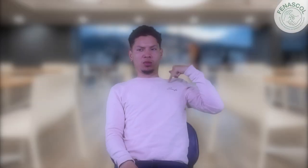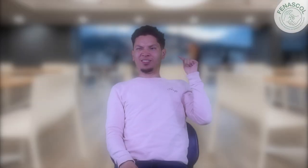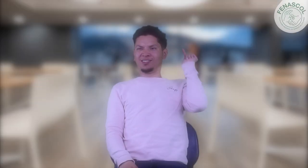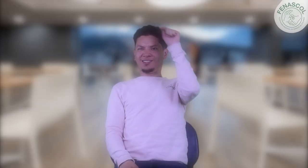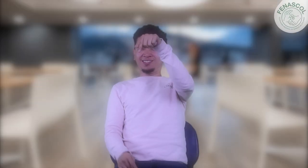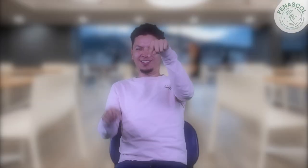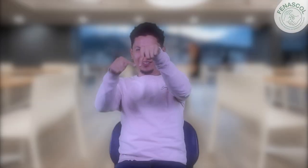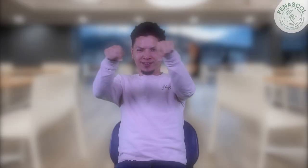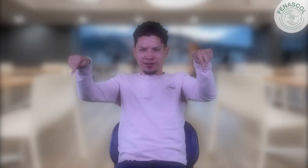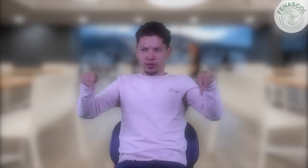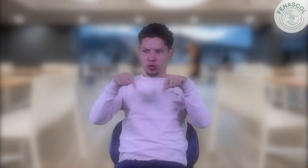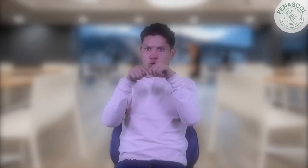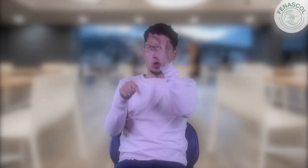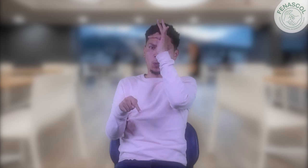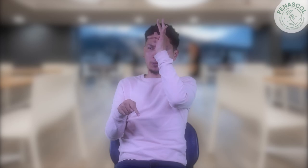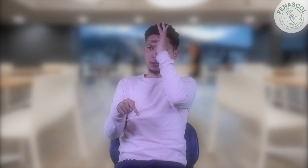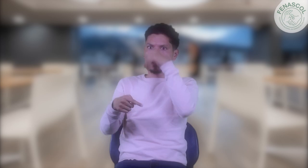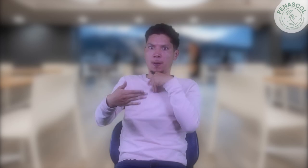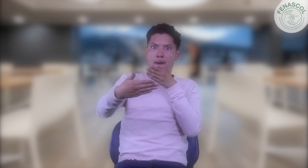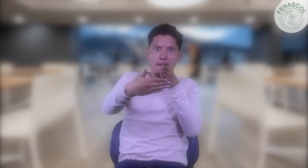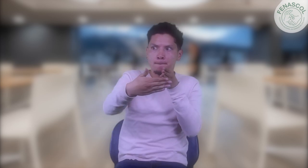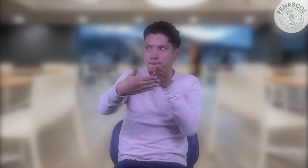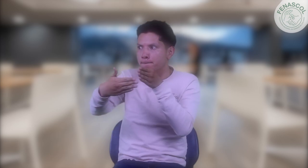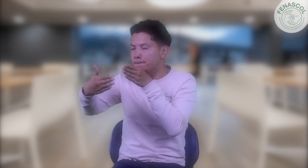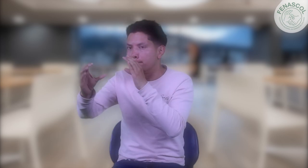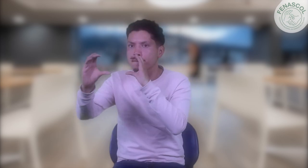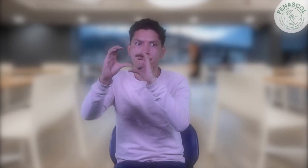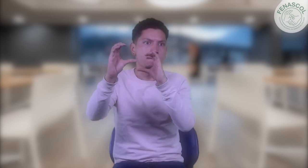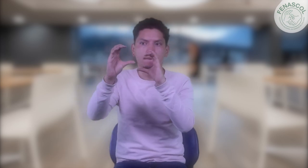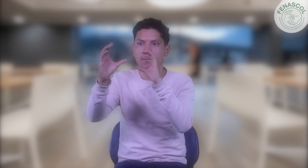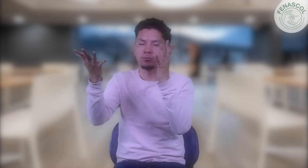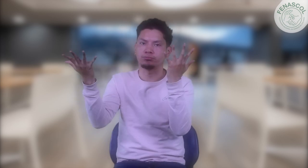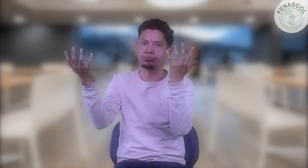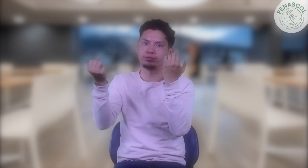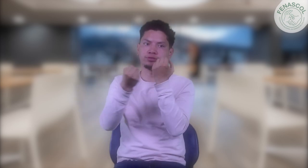Cuando fui al hospital encontré barreras de comunicación. Esta situación es terrible.